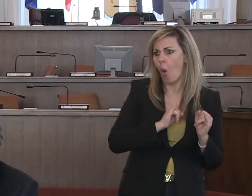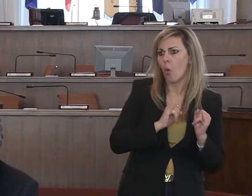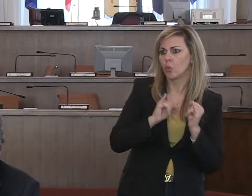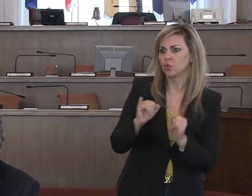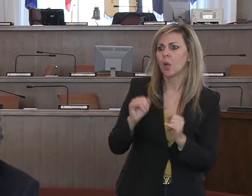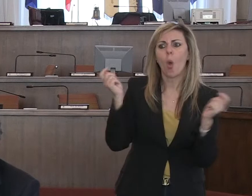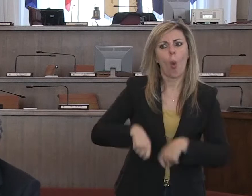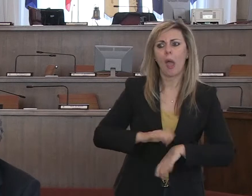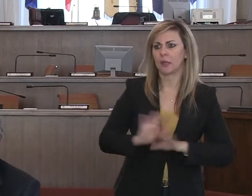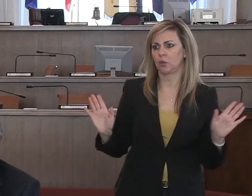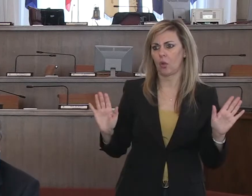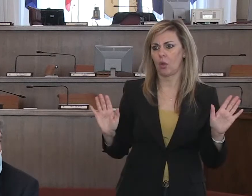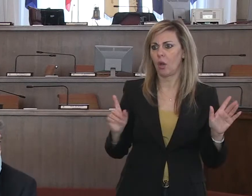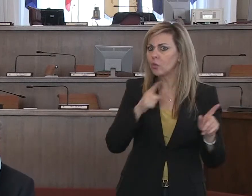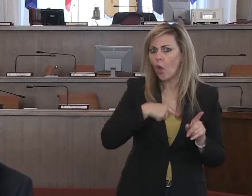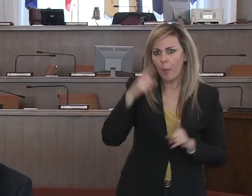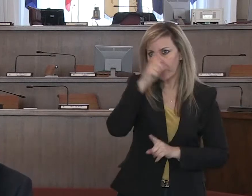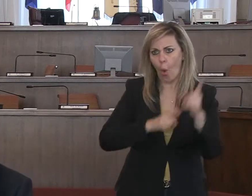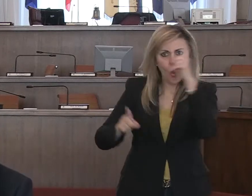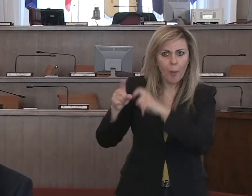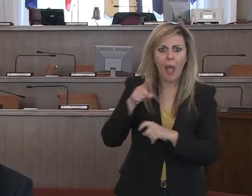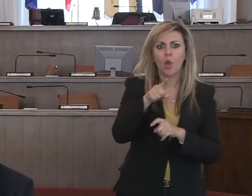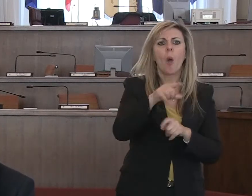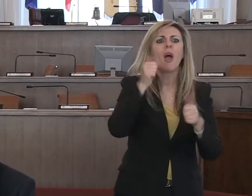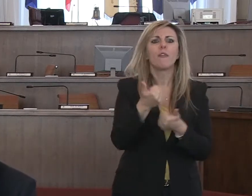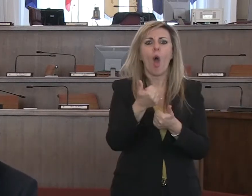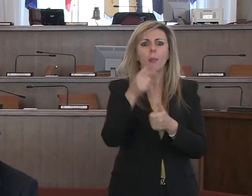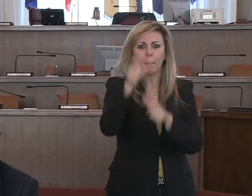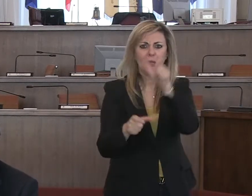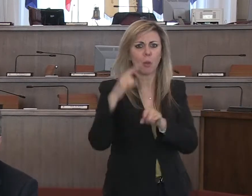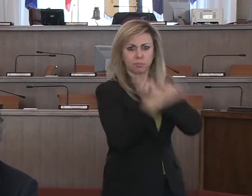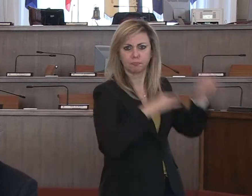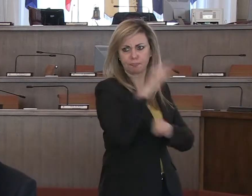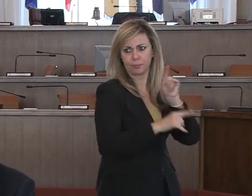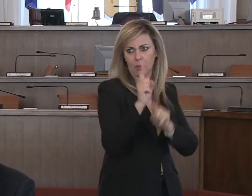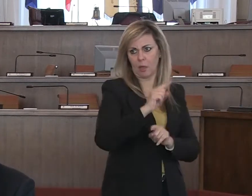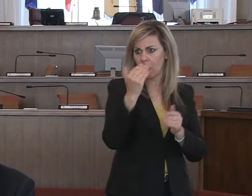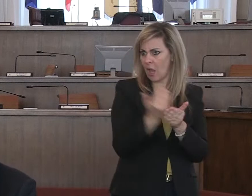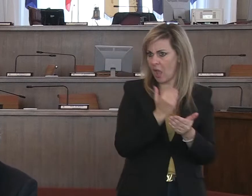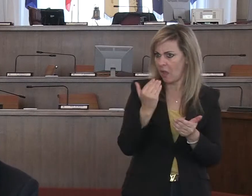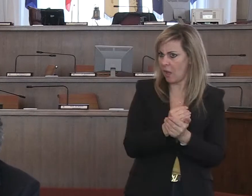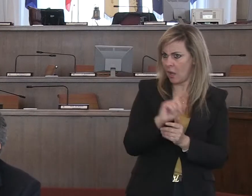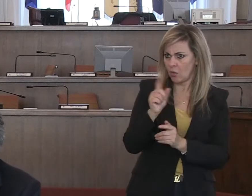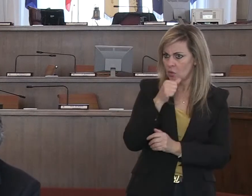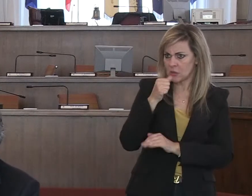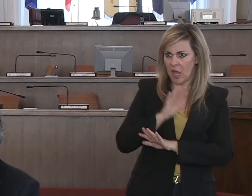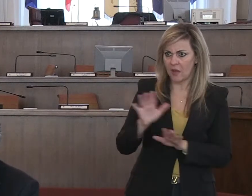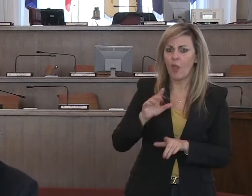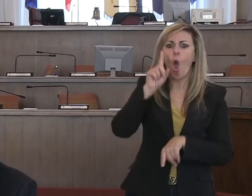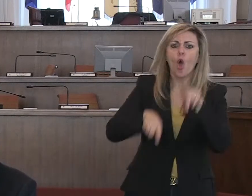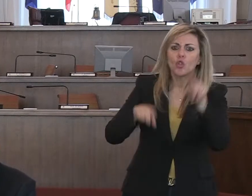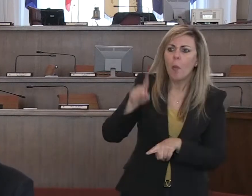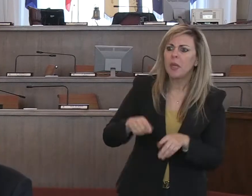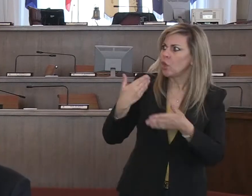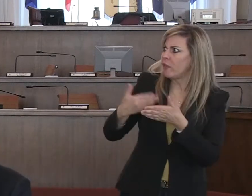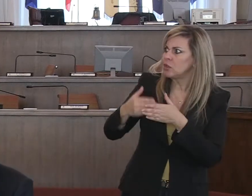dichiarato guarito, è guarito, quindi non deve essere trattato come un appestato, come un untore e i cittadini del condominio, del vicinato